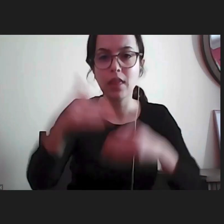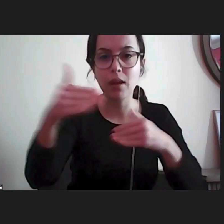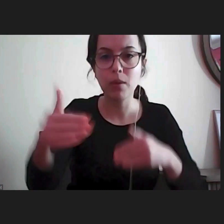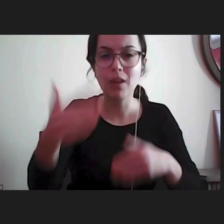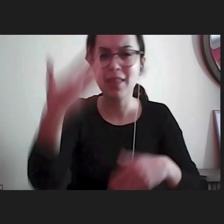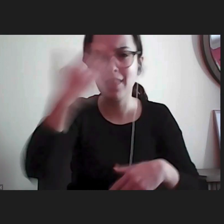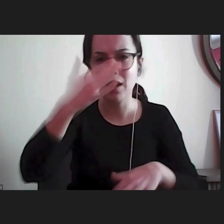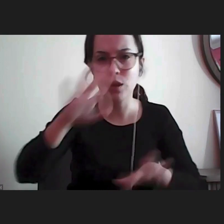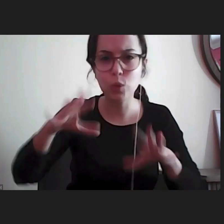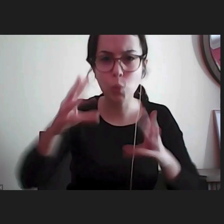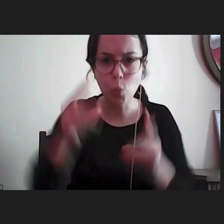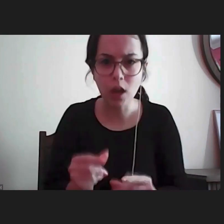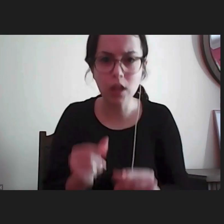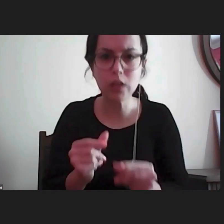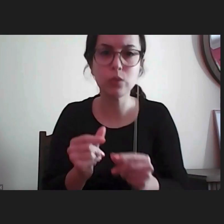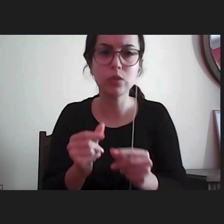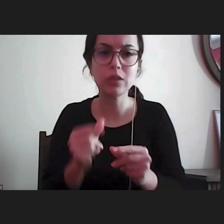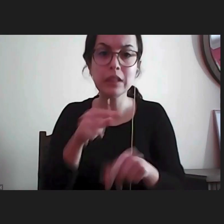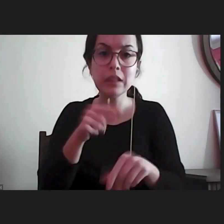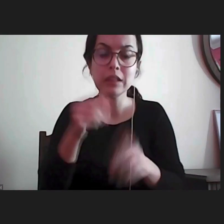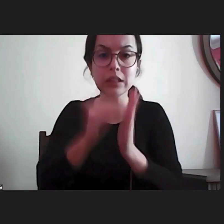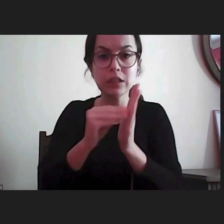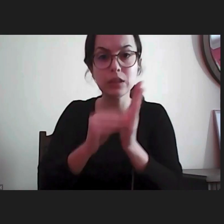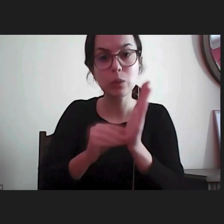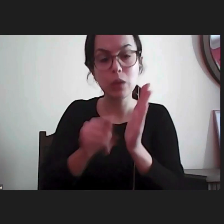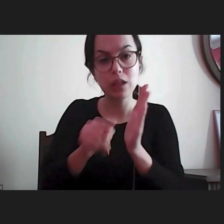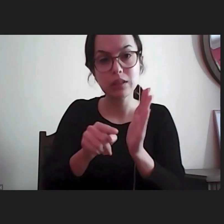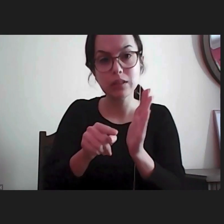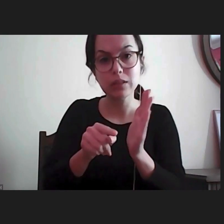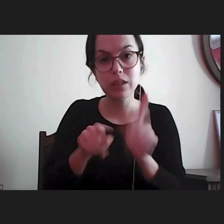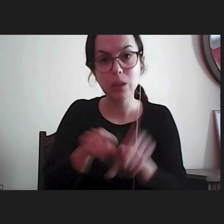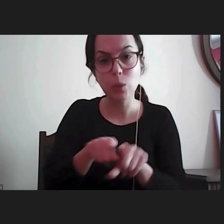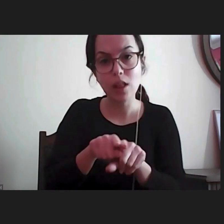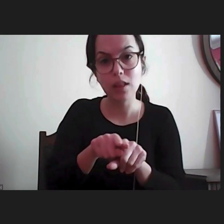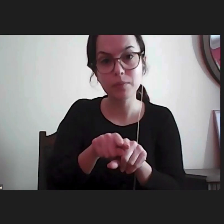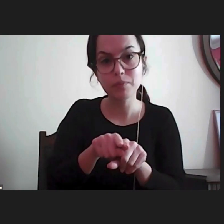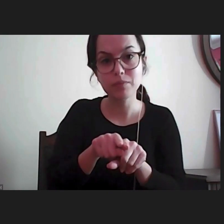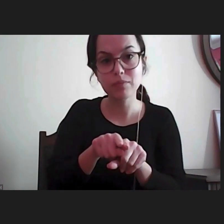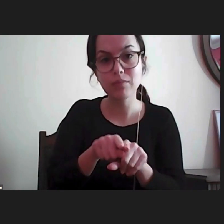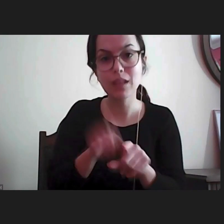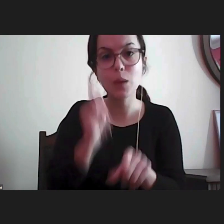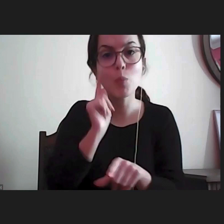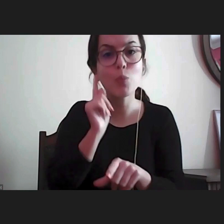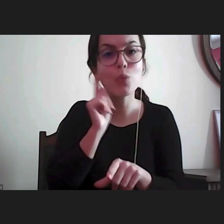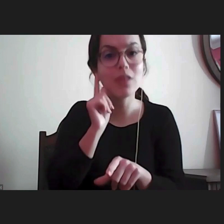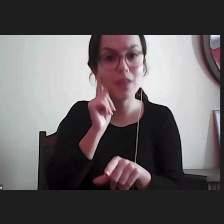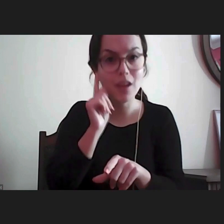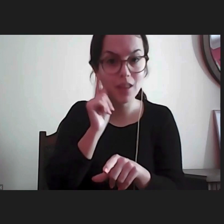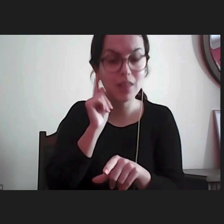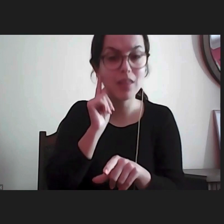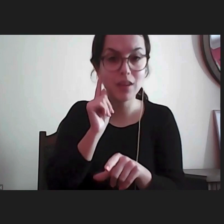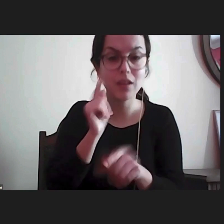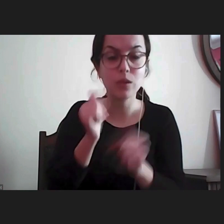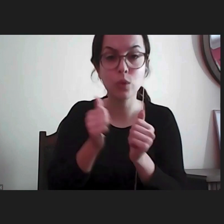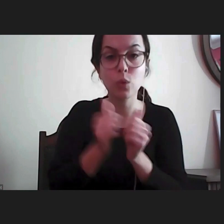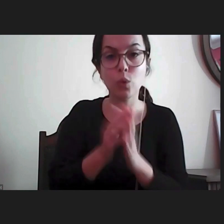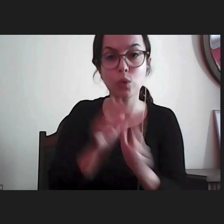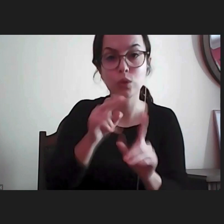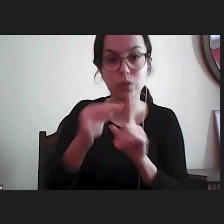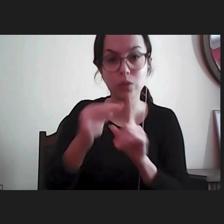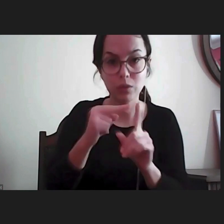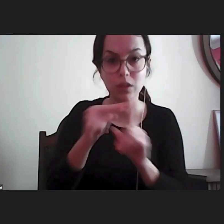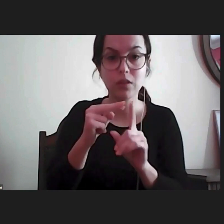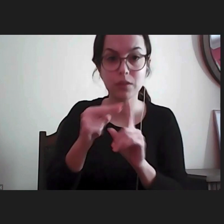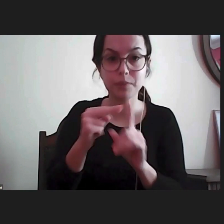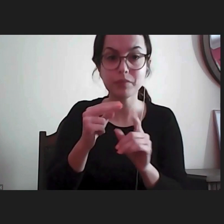situação estava o doente e este registro foi visto como importante de todos os pontos de vista do ponto de vista do paciente mas até da